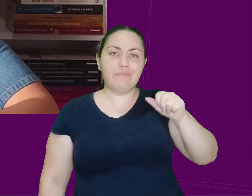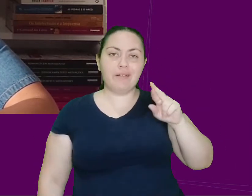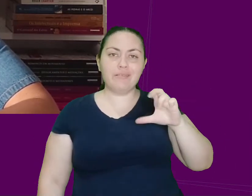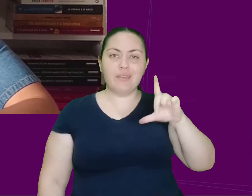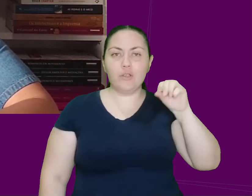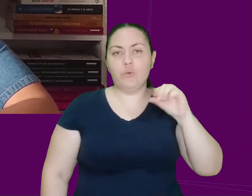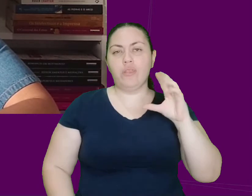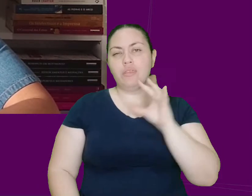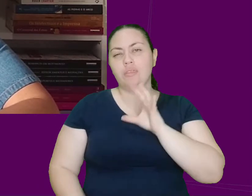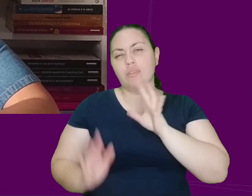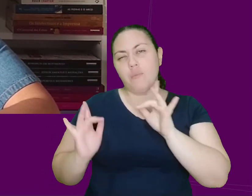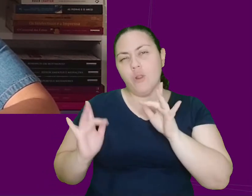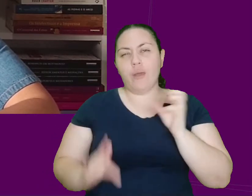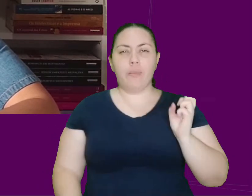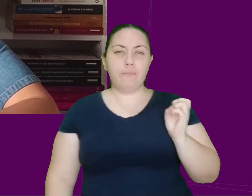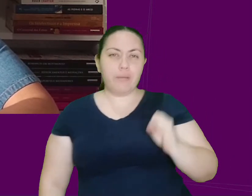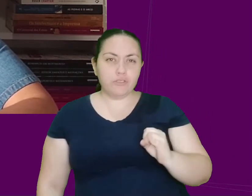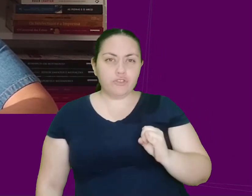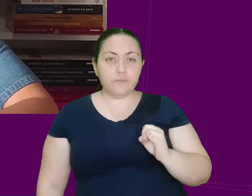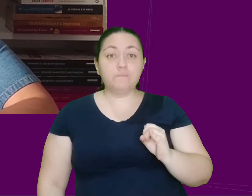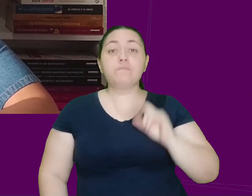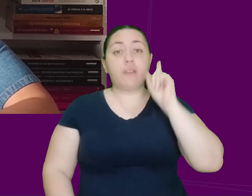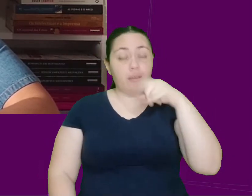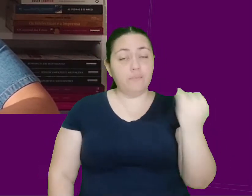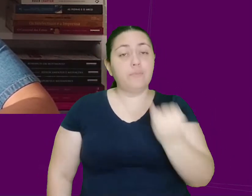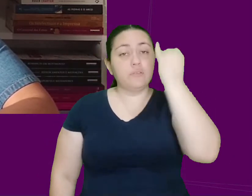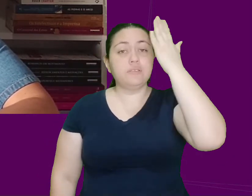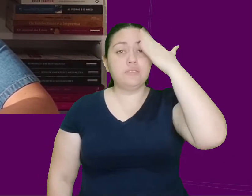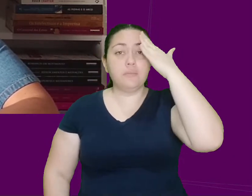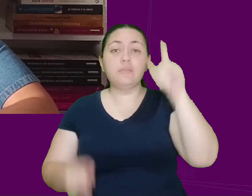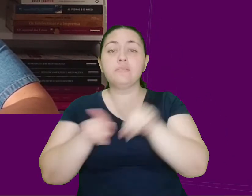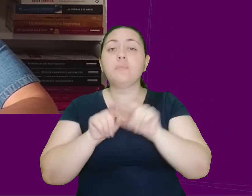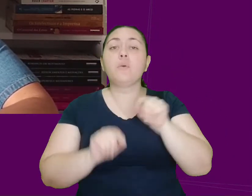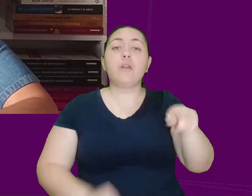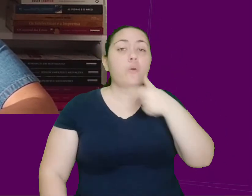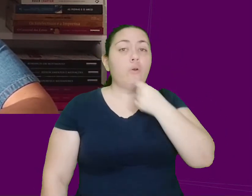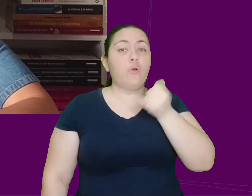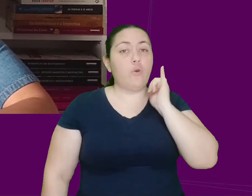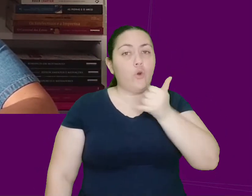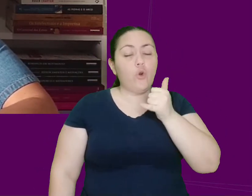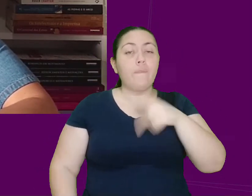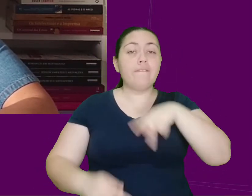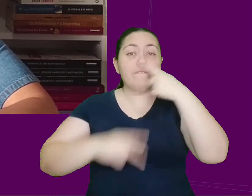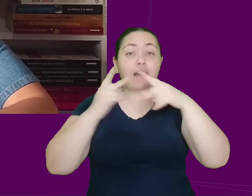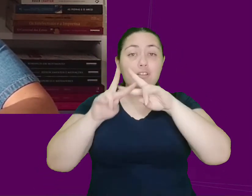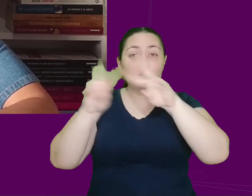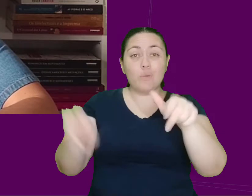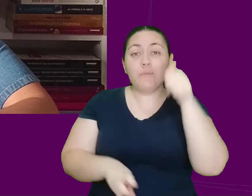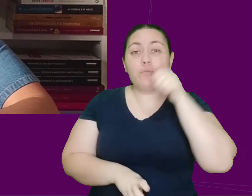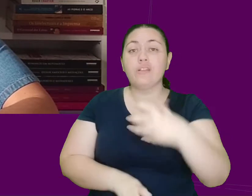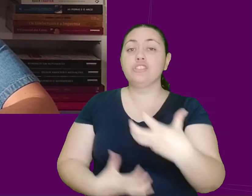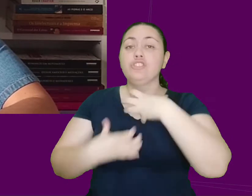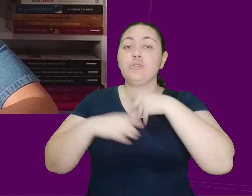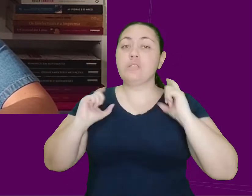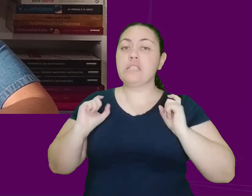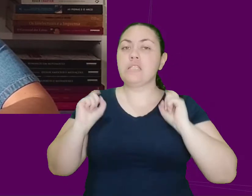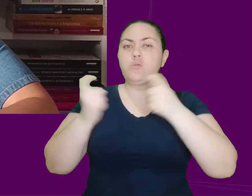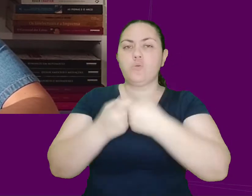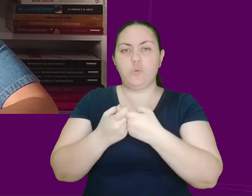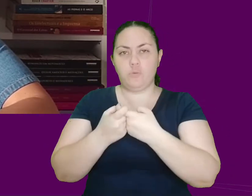Sobre isso, cabe apontar que o narrador se refere às mulheres que passam por sua vida de maneira um pouco sexualizada. Tanto as